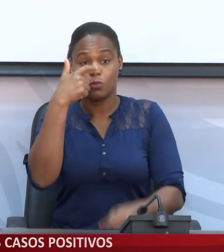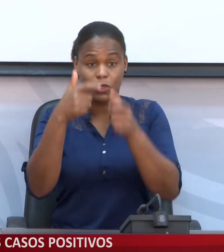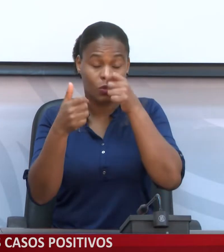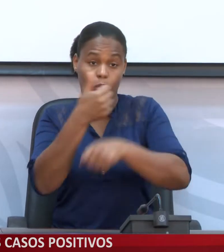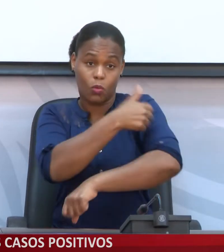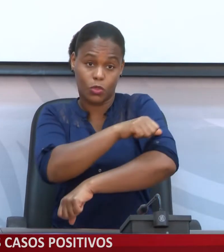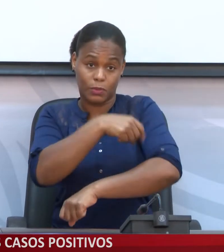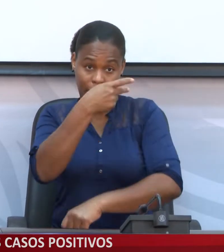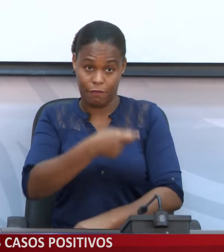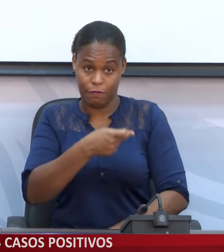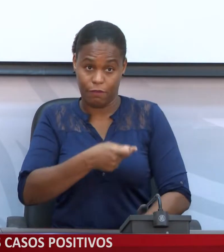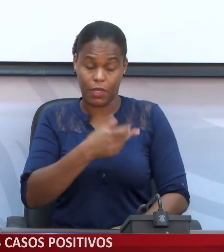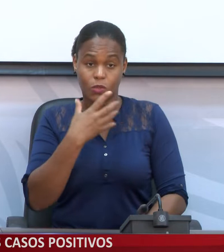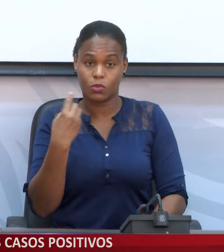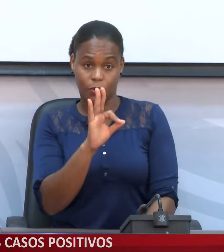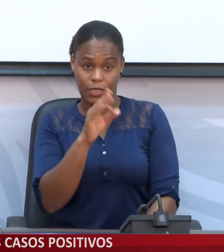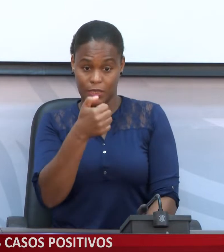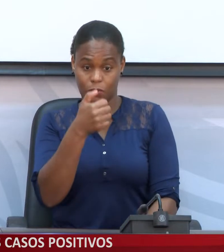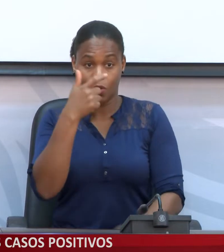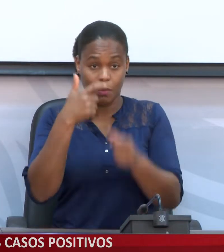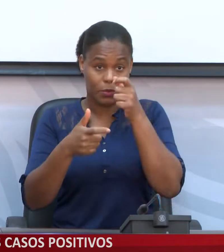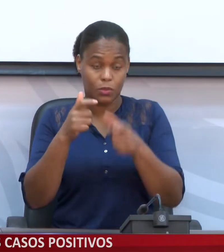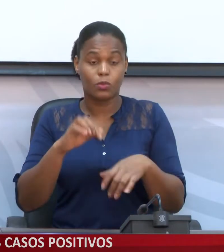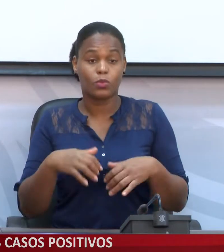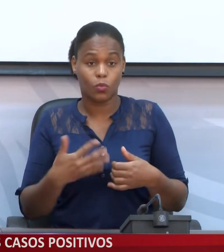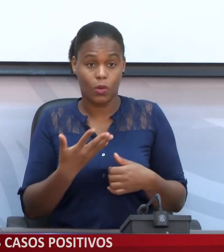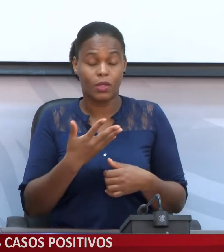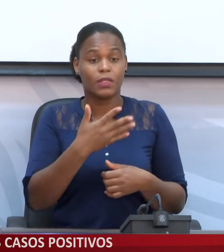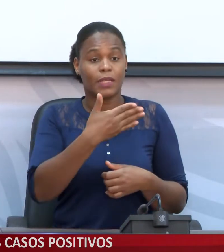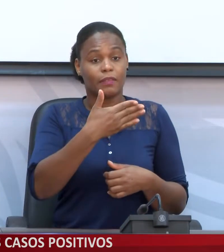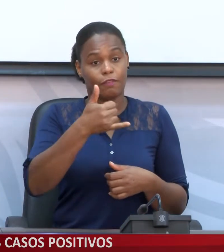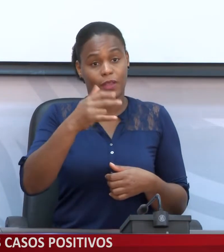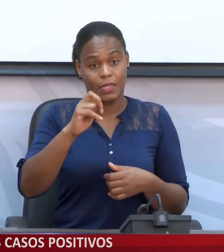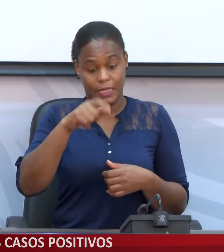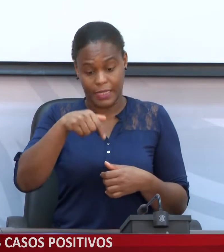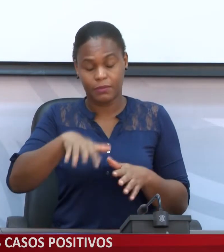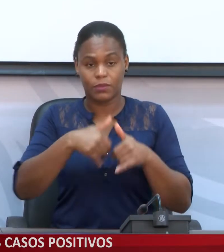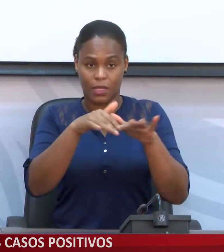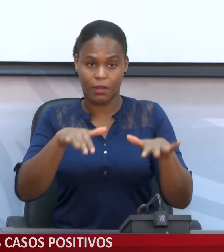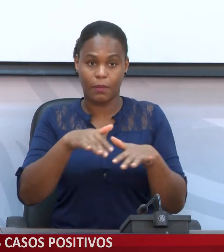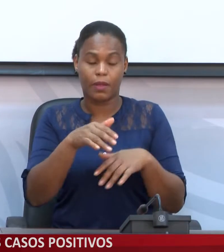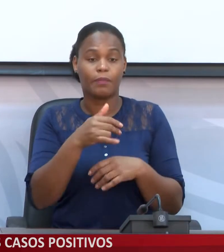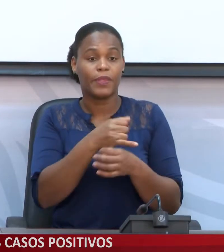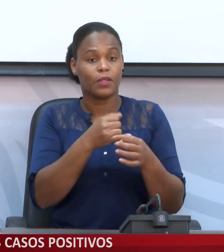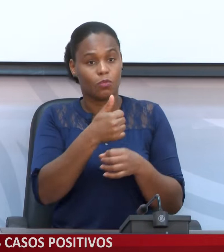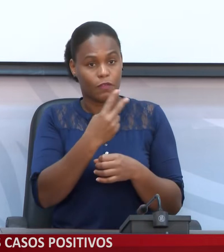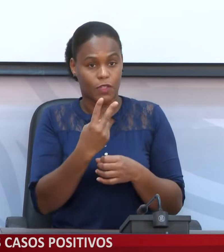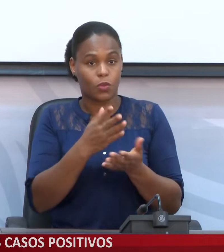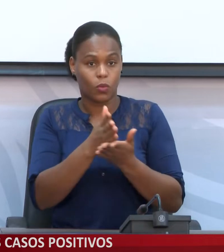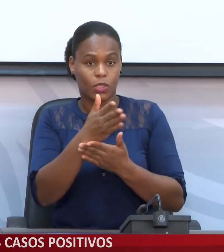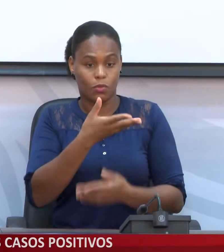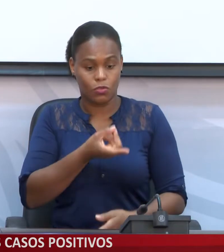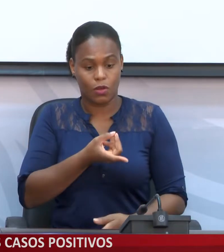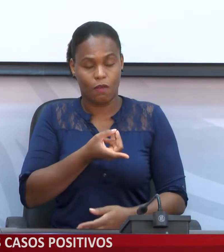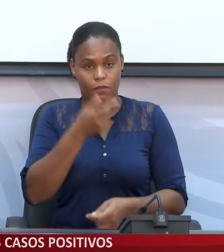em isolamento, das quais 123 na praia, Boa Vista continua, portanto, às 19